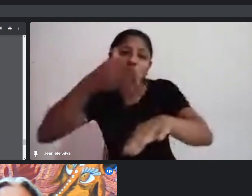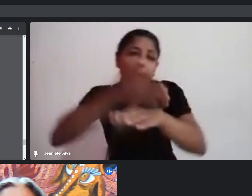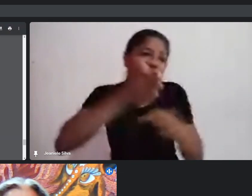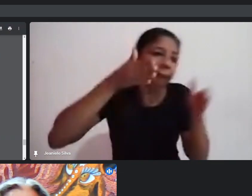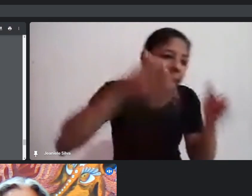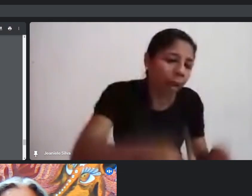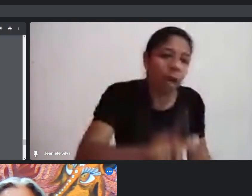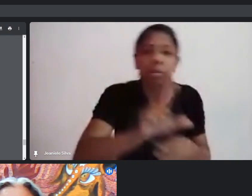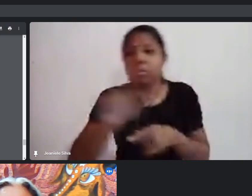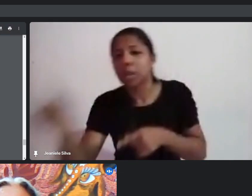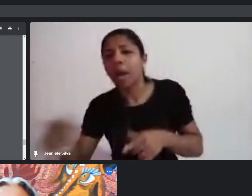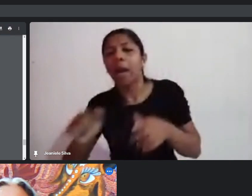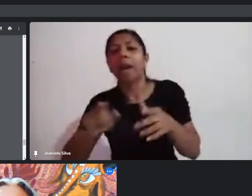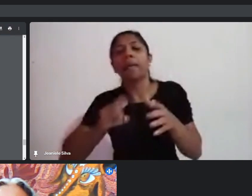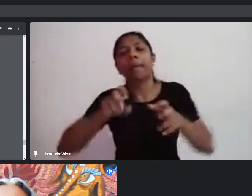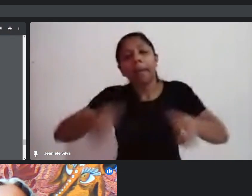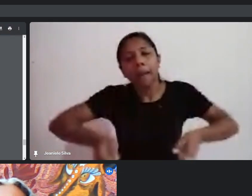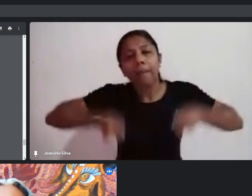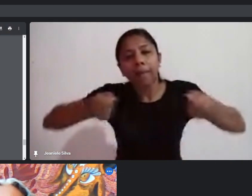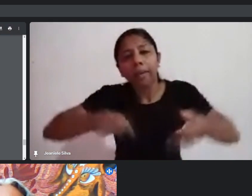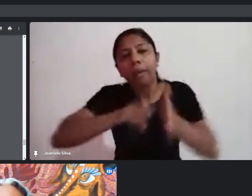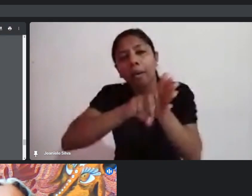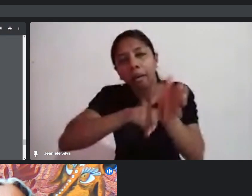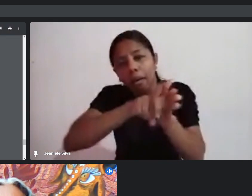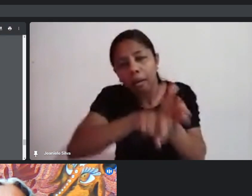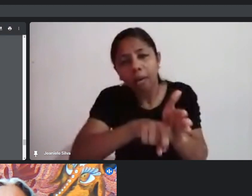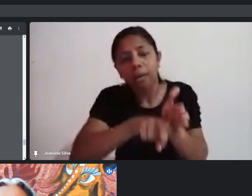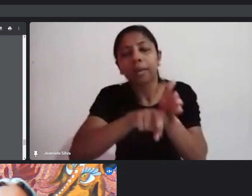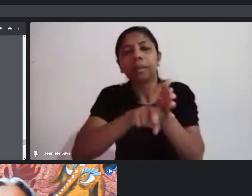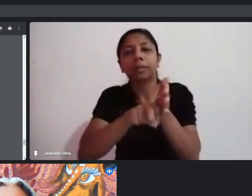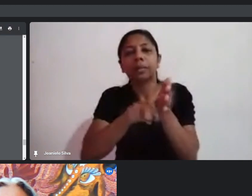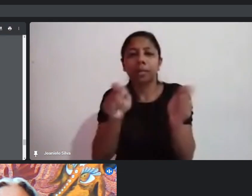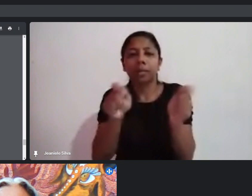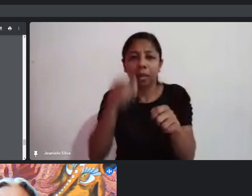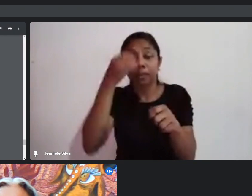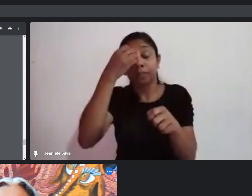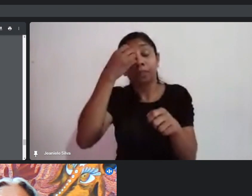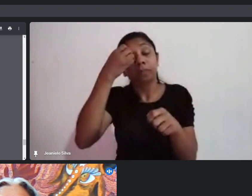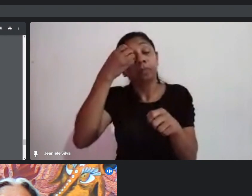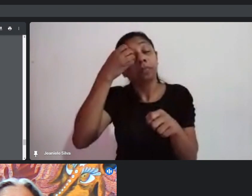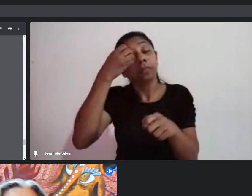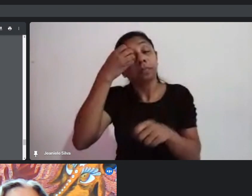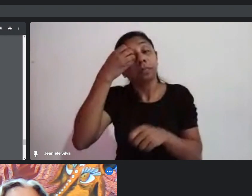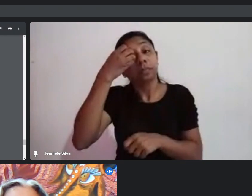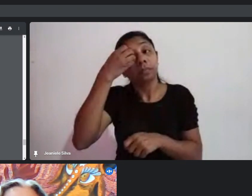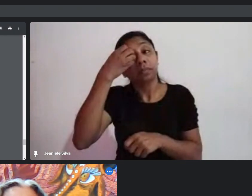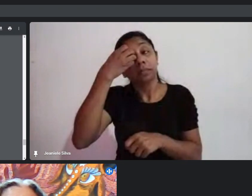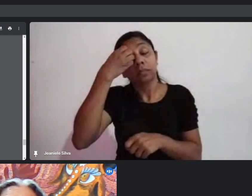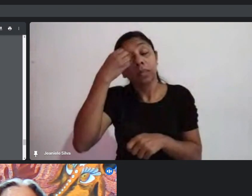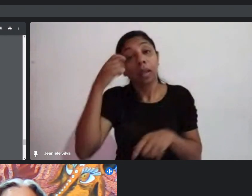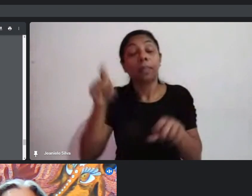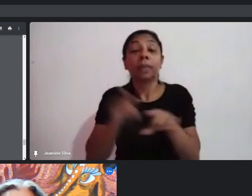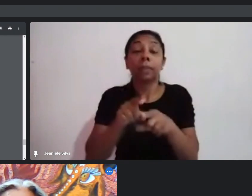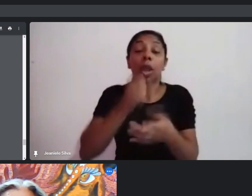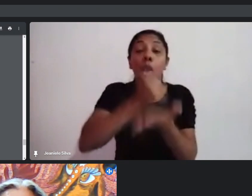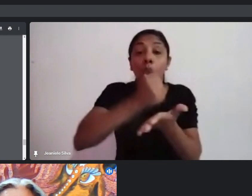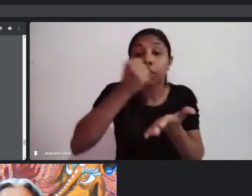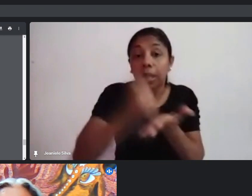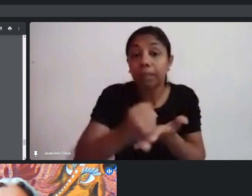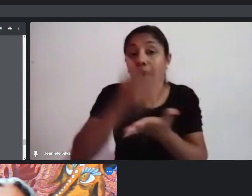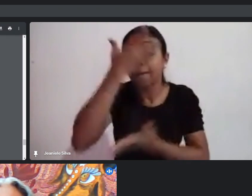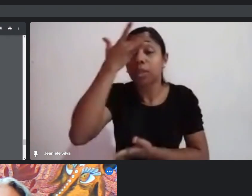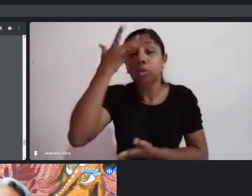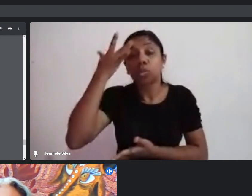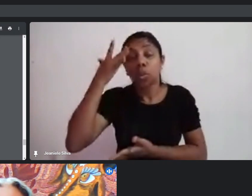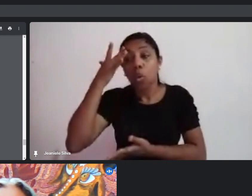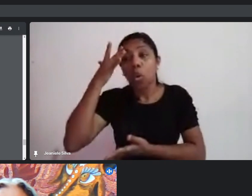pessoa com uma habilidade reduzida. Pensar também nos eventos que vocês fazem. Pode contratar, como exemplo, alguém para dar uma